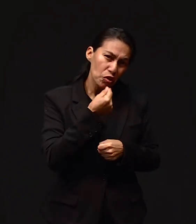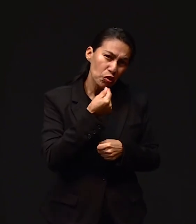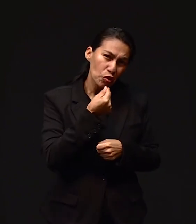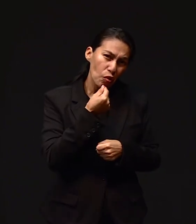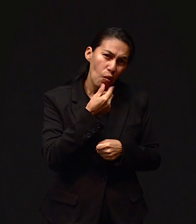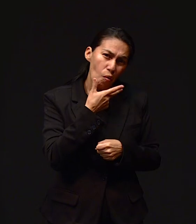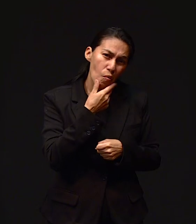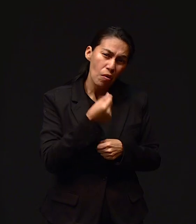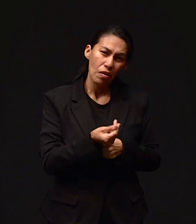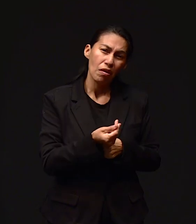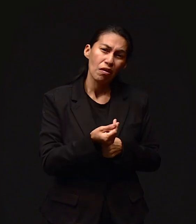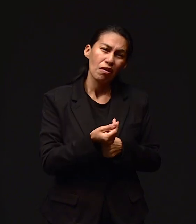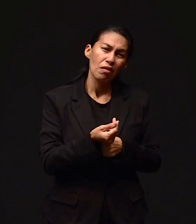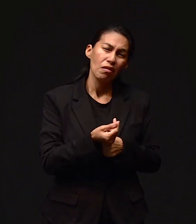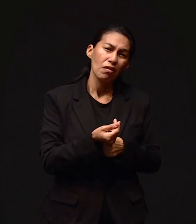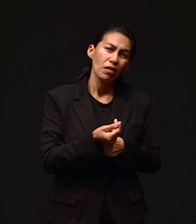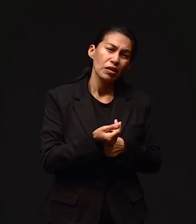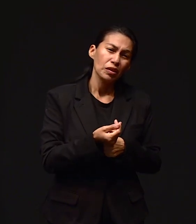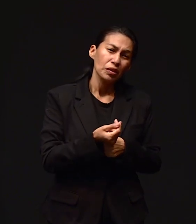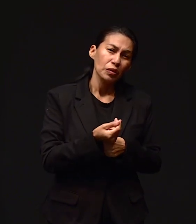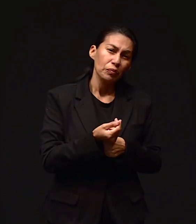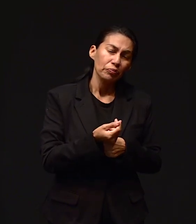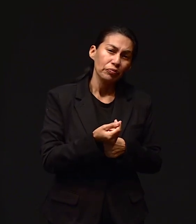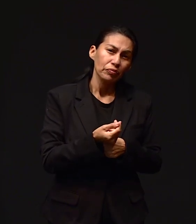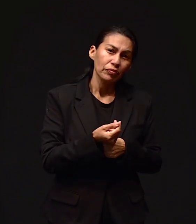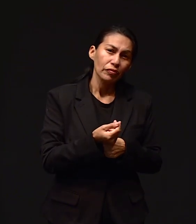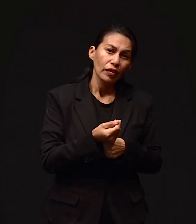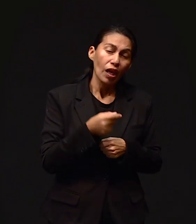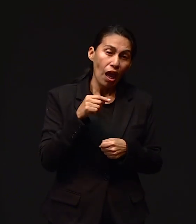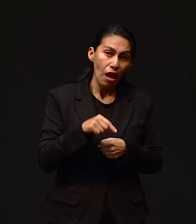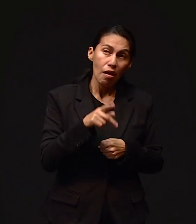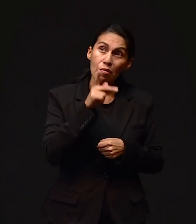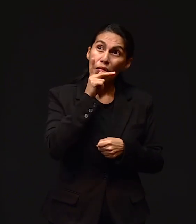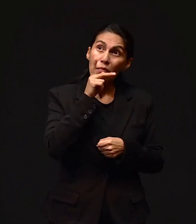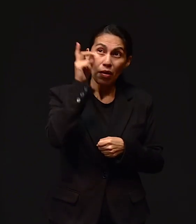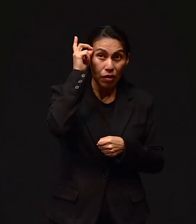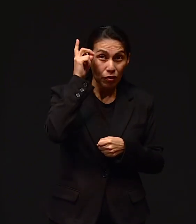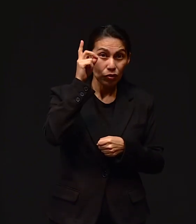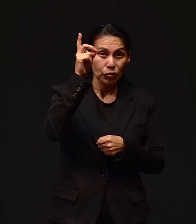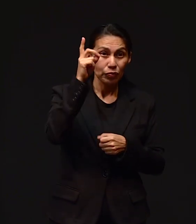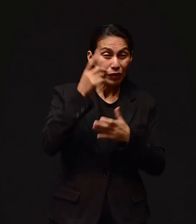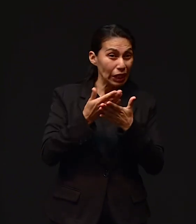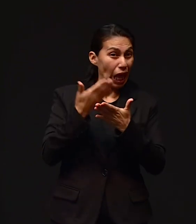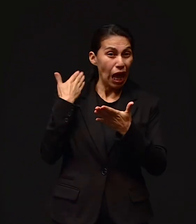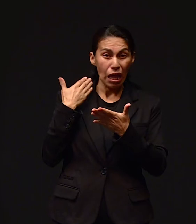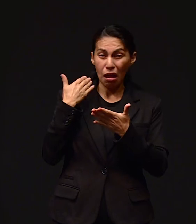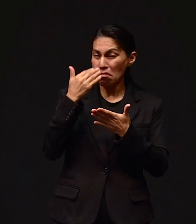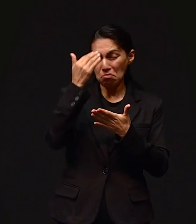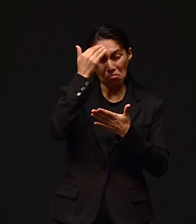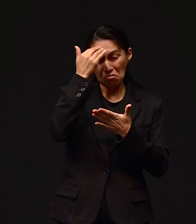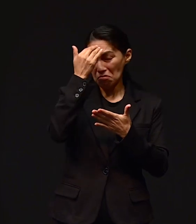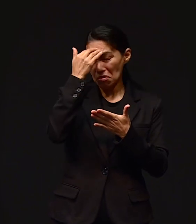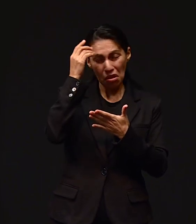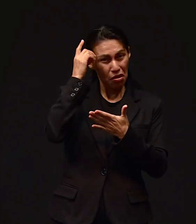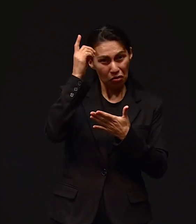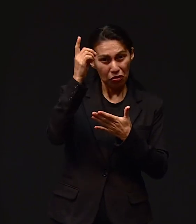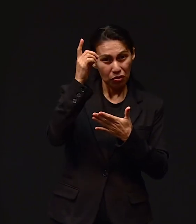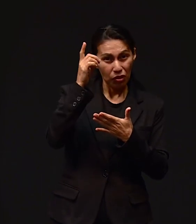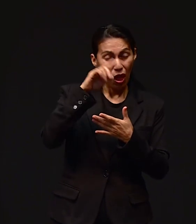Y aunque nunca, no conocía a Dios hasta la edad de veinte años, fue cuando descubrí